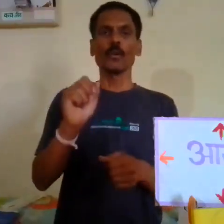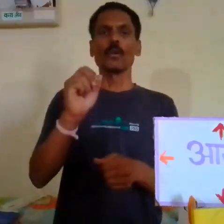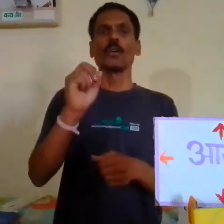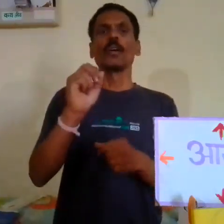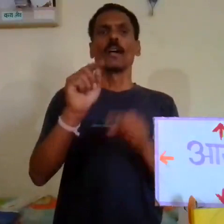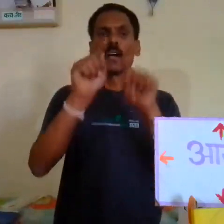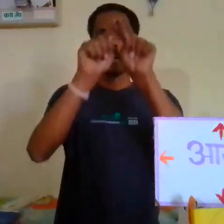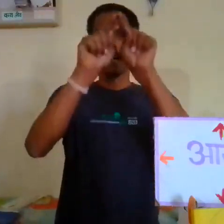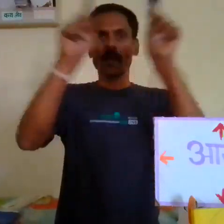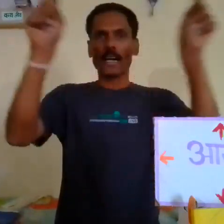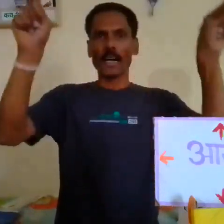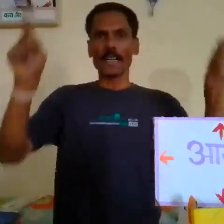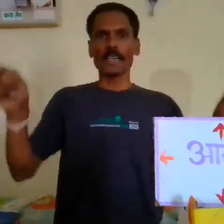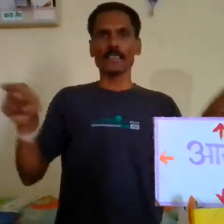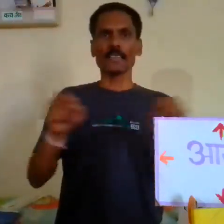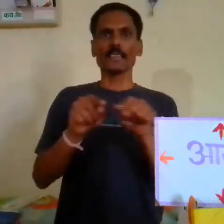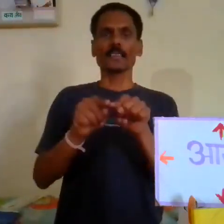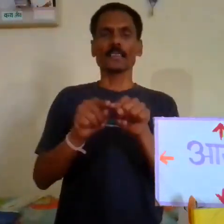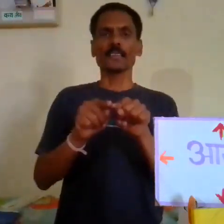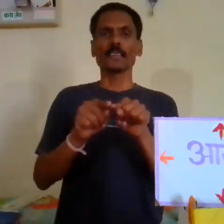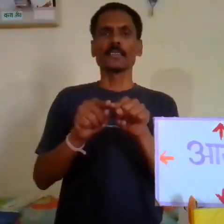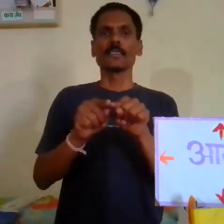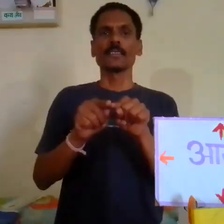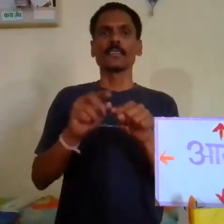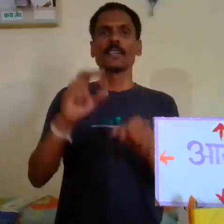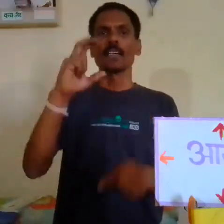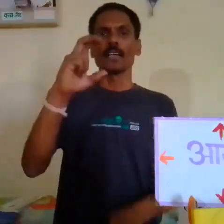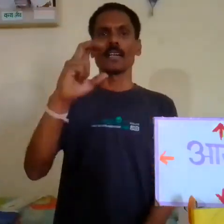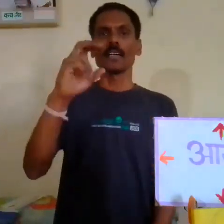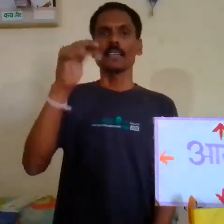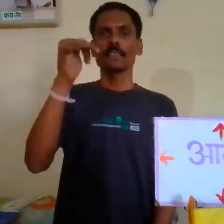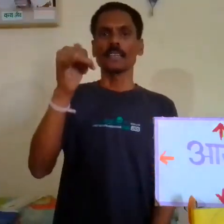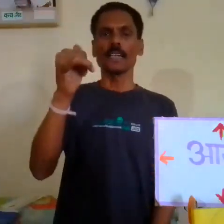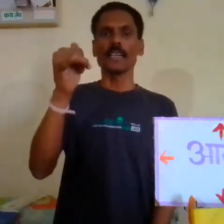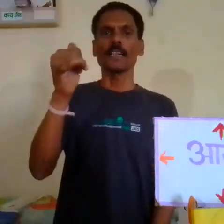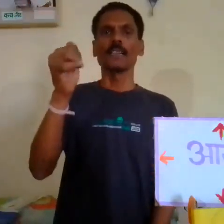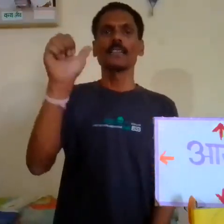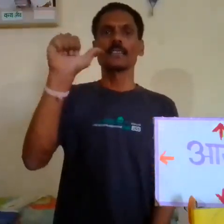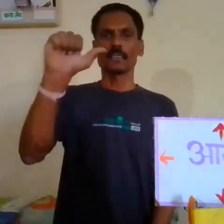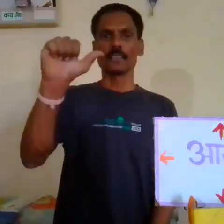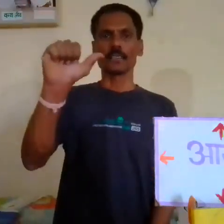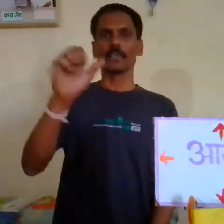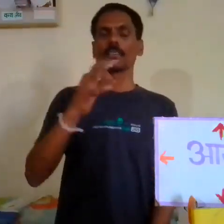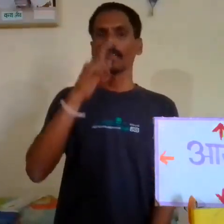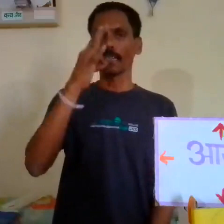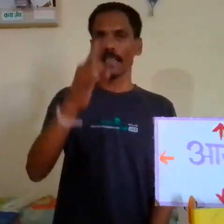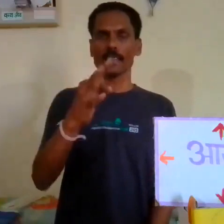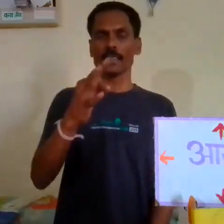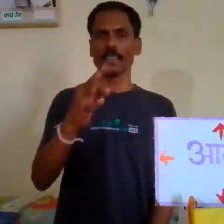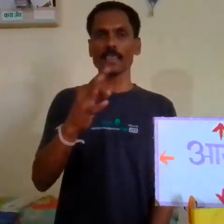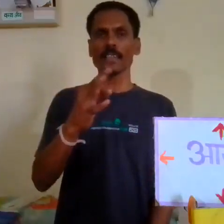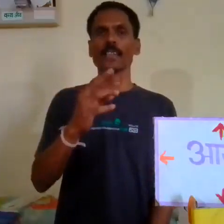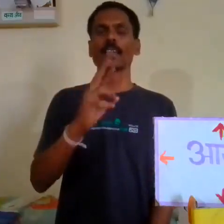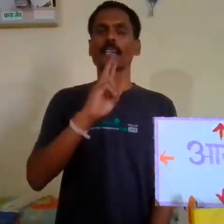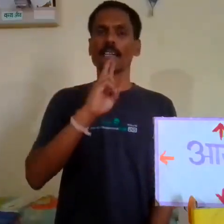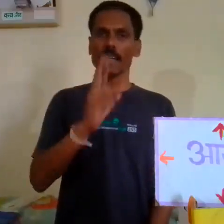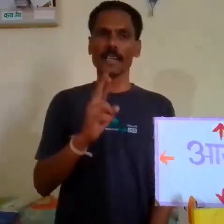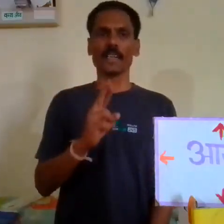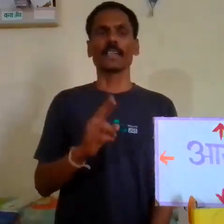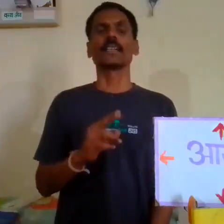आयत आयत कहते हैं